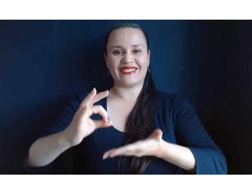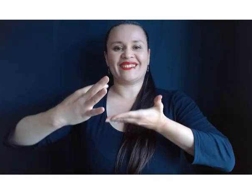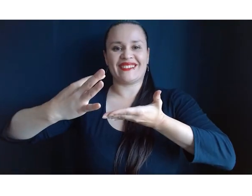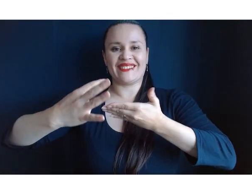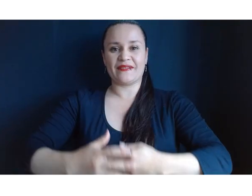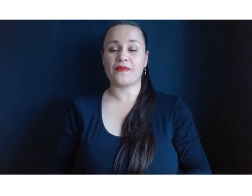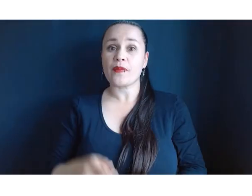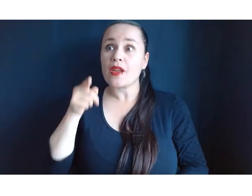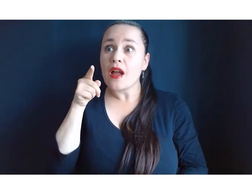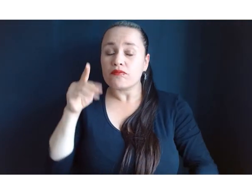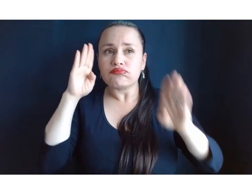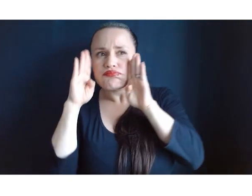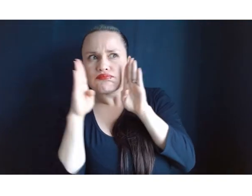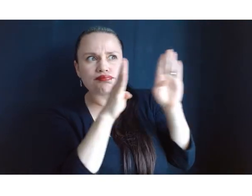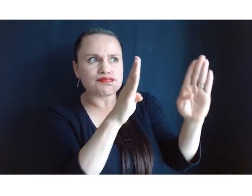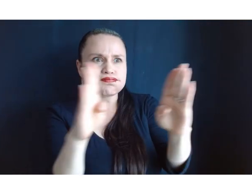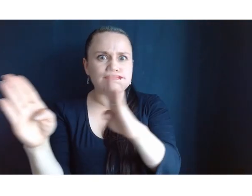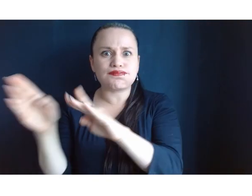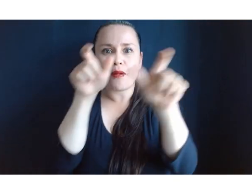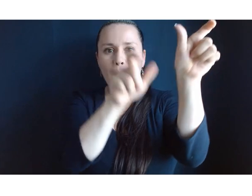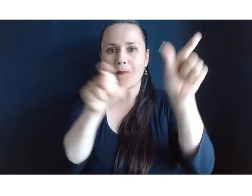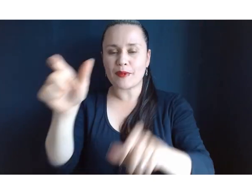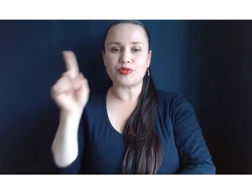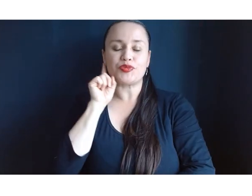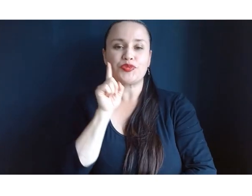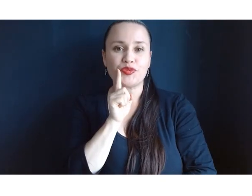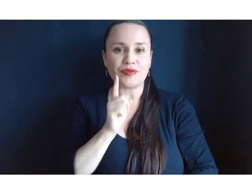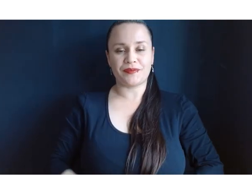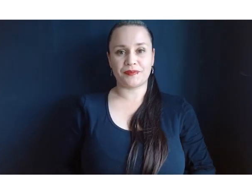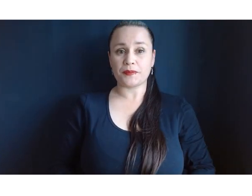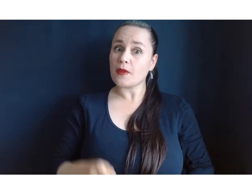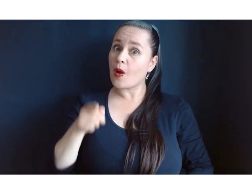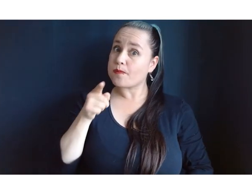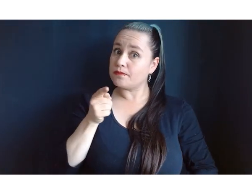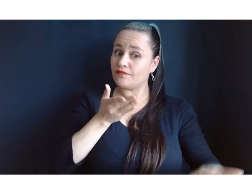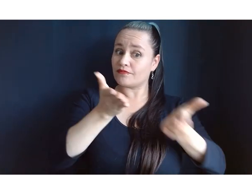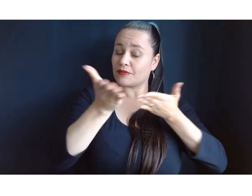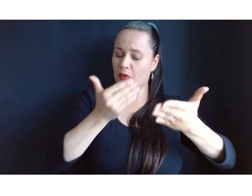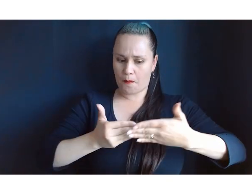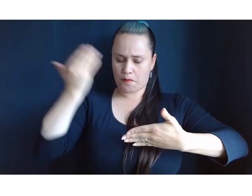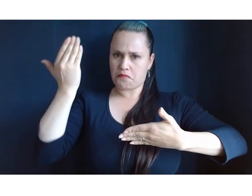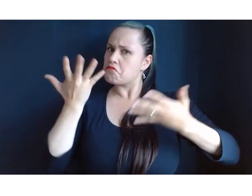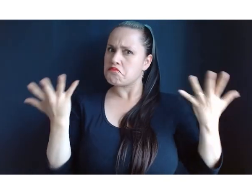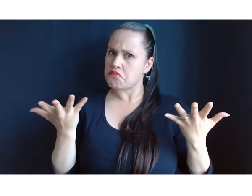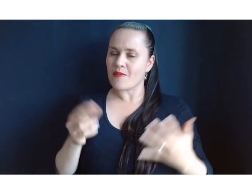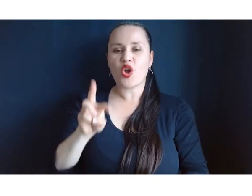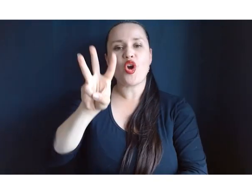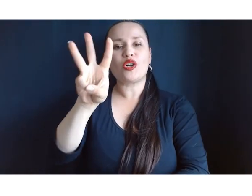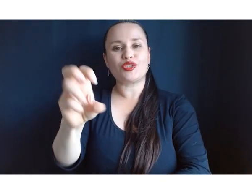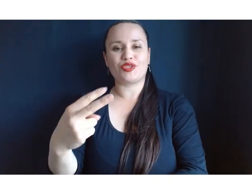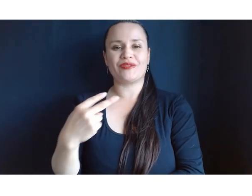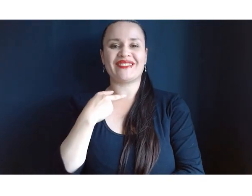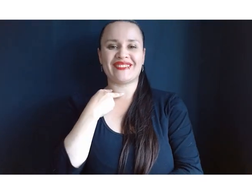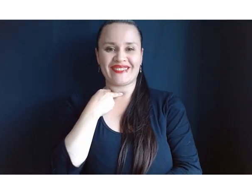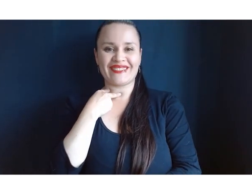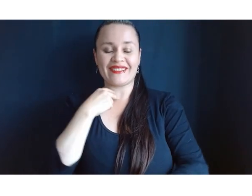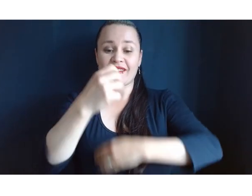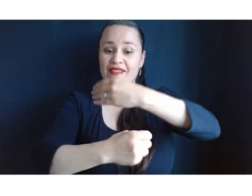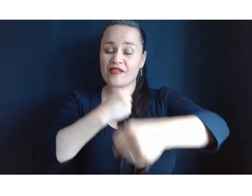atender a la población con discapacidad auditiva, servicio que se implementó a partir del 8 de noviembre del